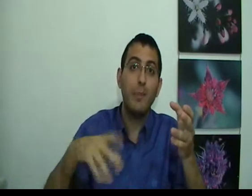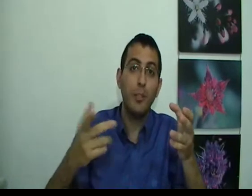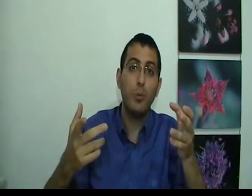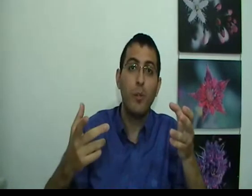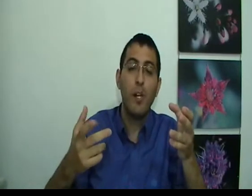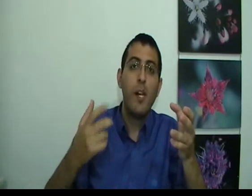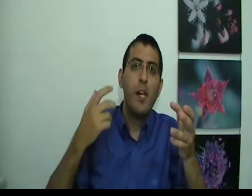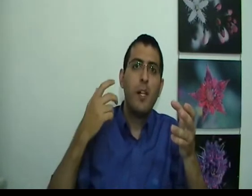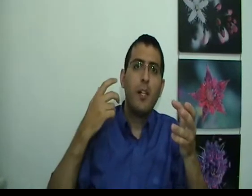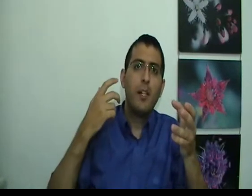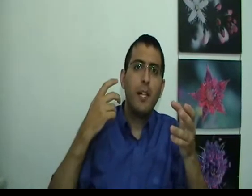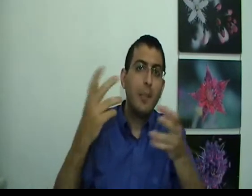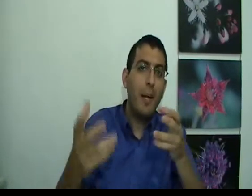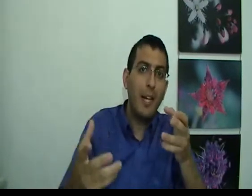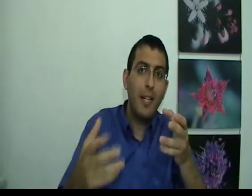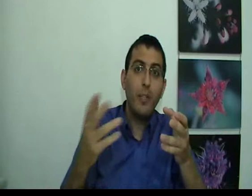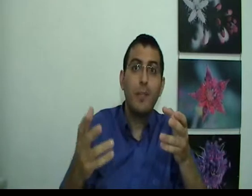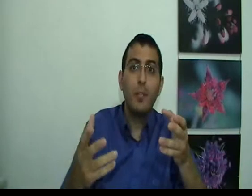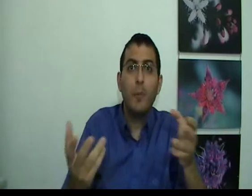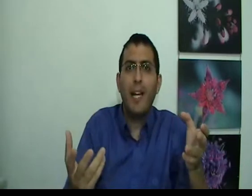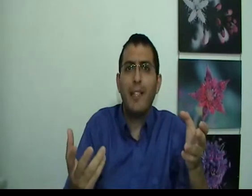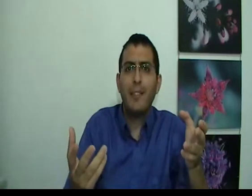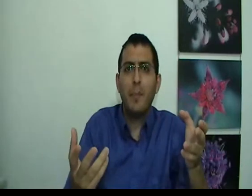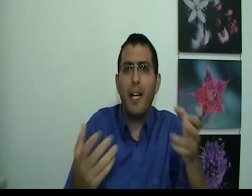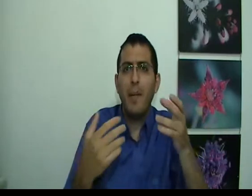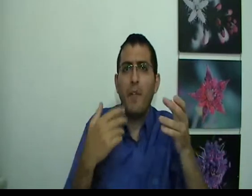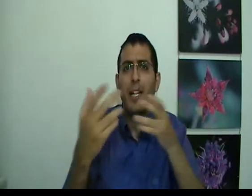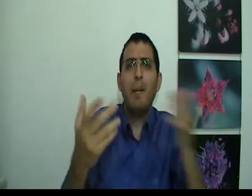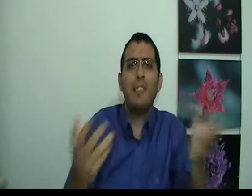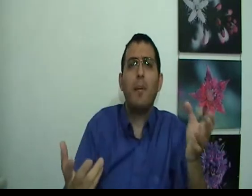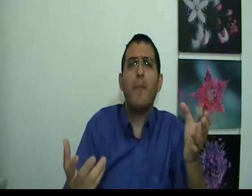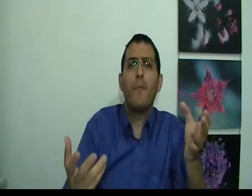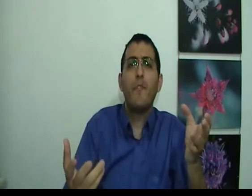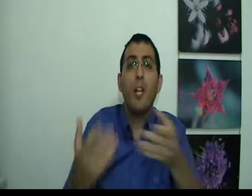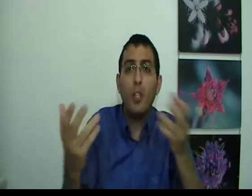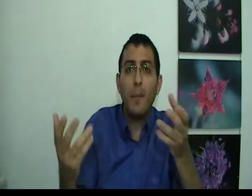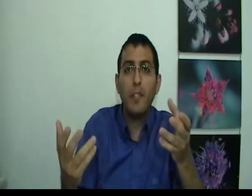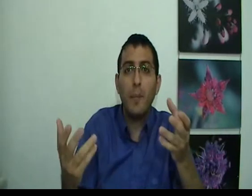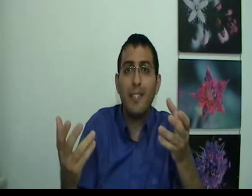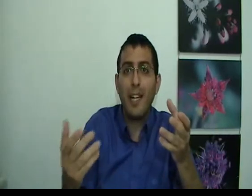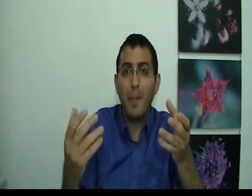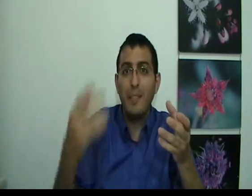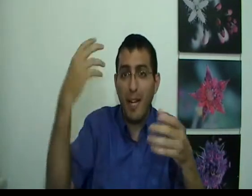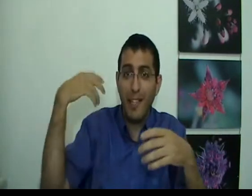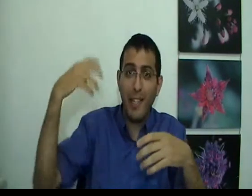משהו איזה פחד או איזה משהו מרגע זה בכלל אני מפחד מעצמי זה לא יותר משהו משחק כי בעצם אני